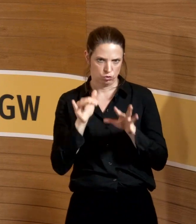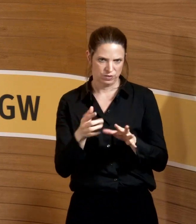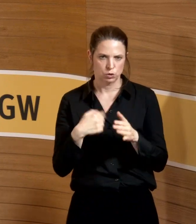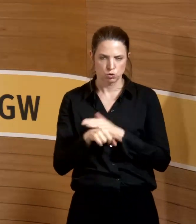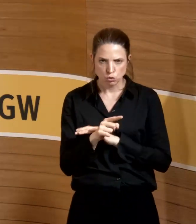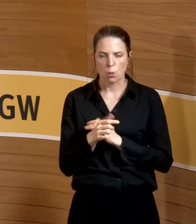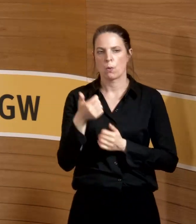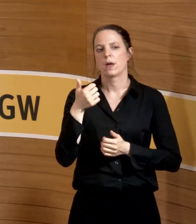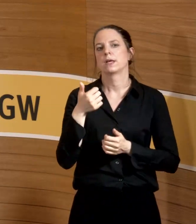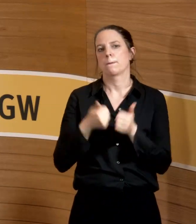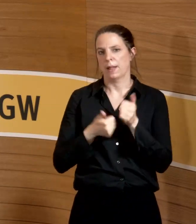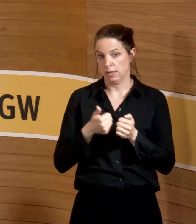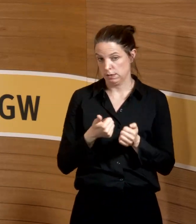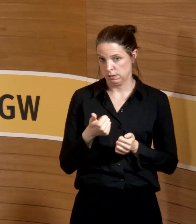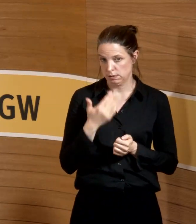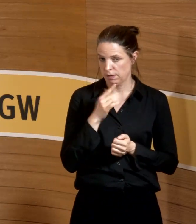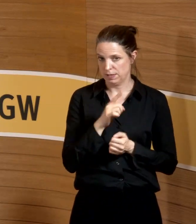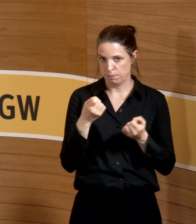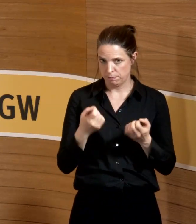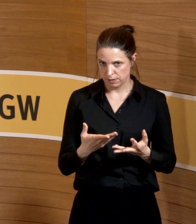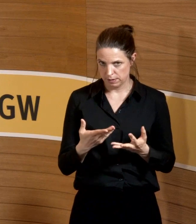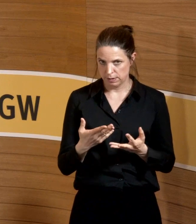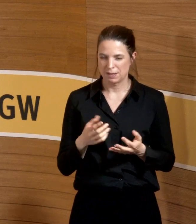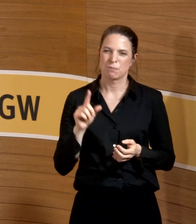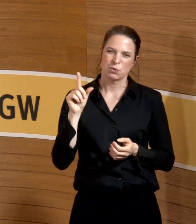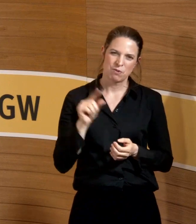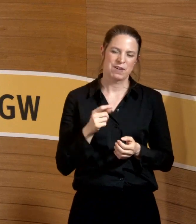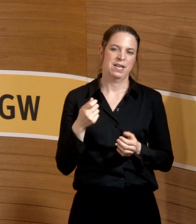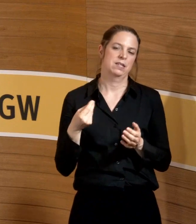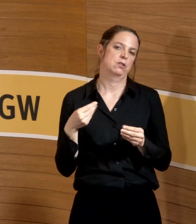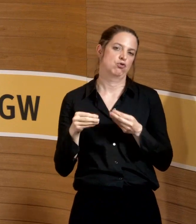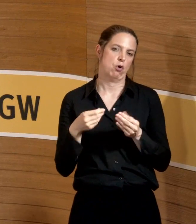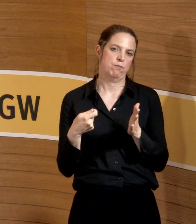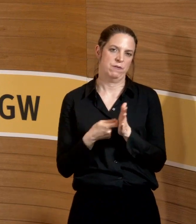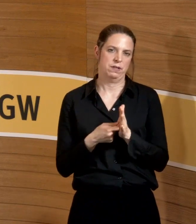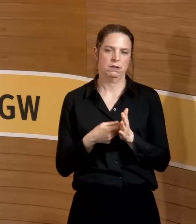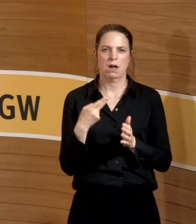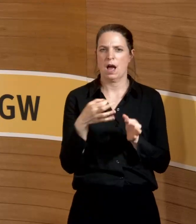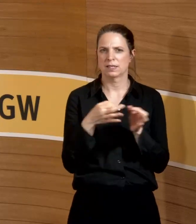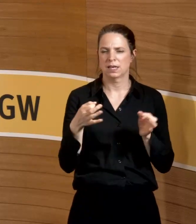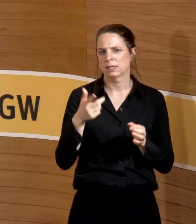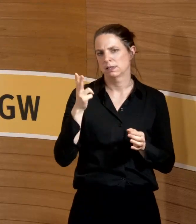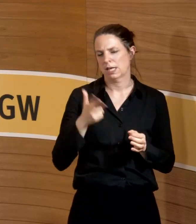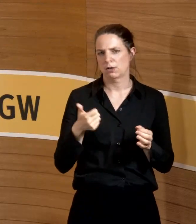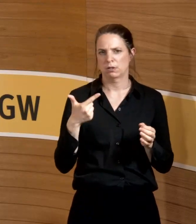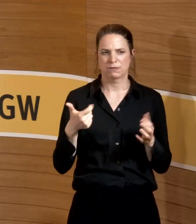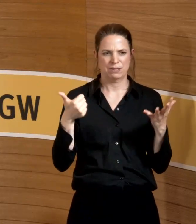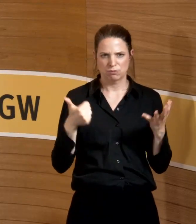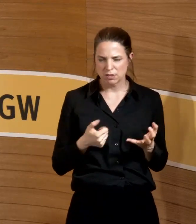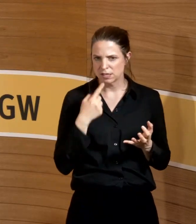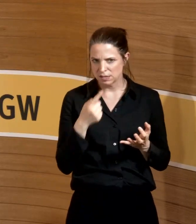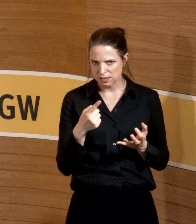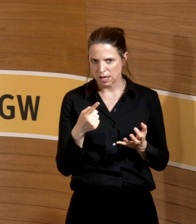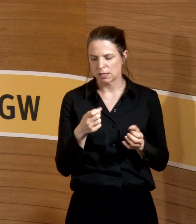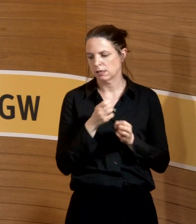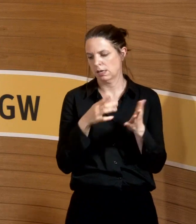Laktation. Die wenigsten Stoffe sind bewertet. Es gibt diesen H-Satz 362, der dann eindeutig